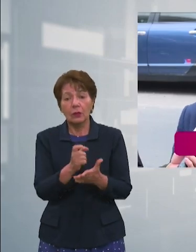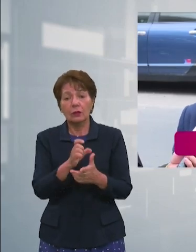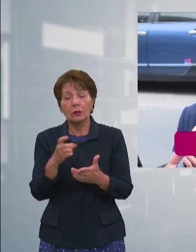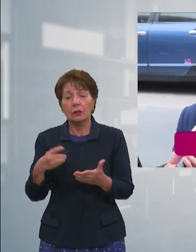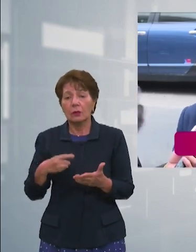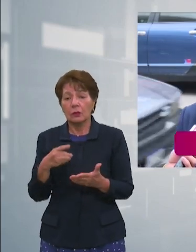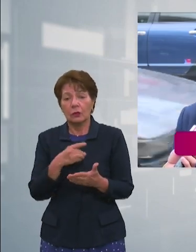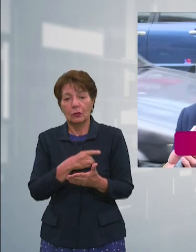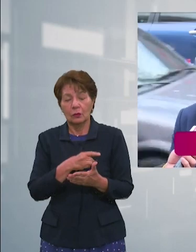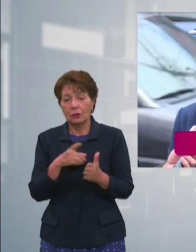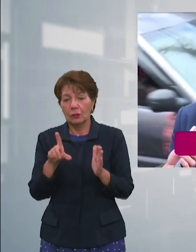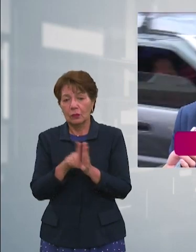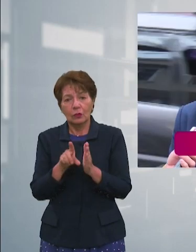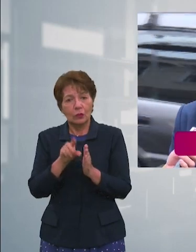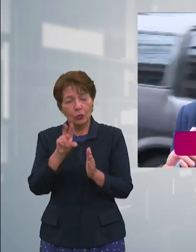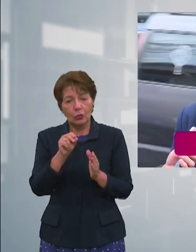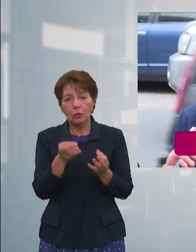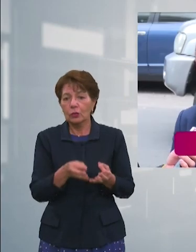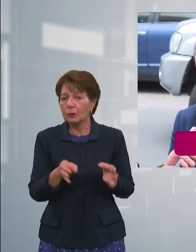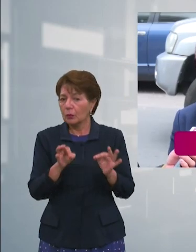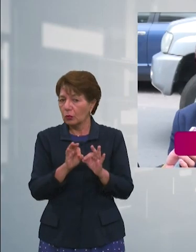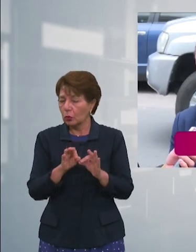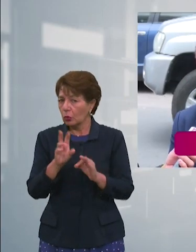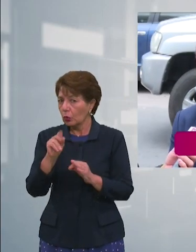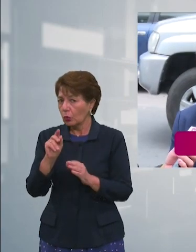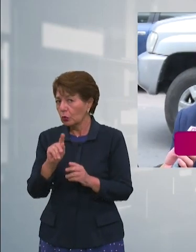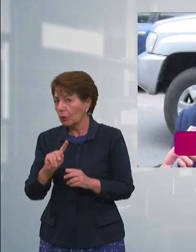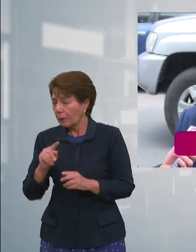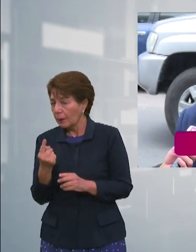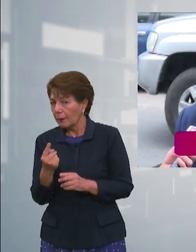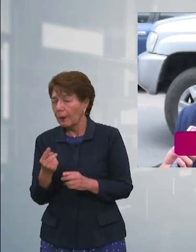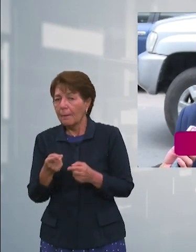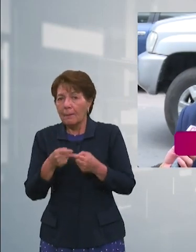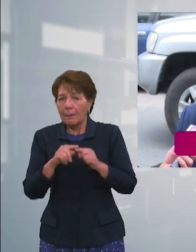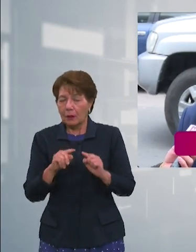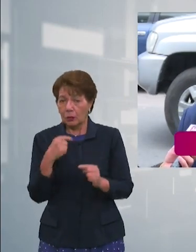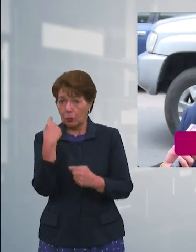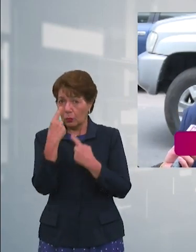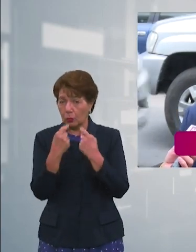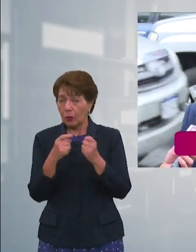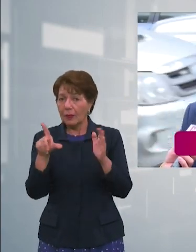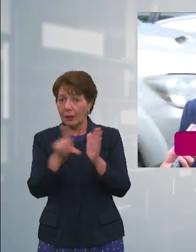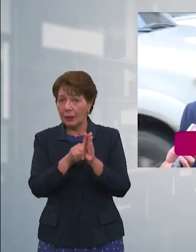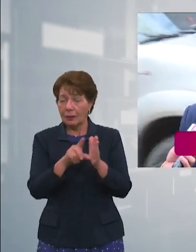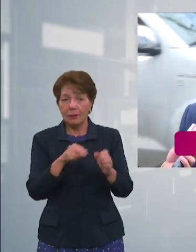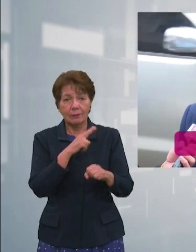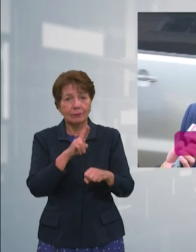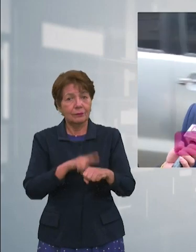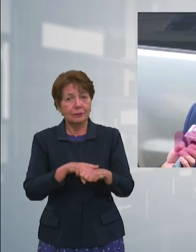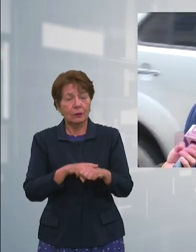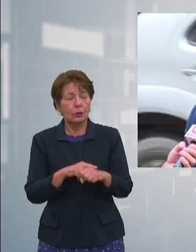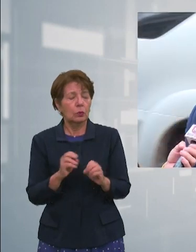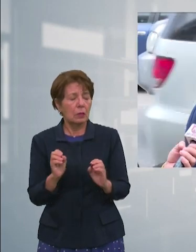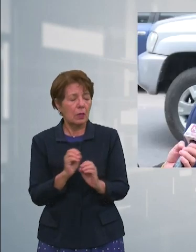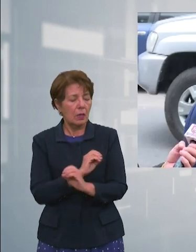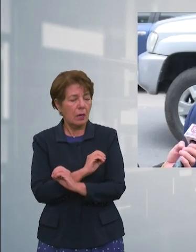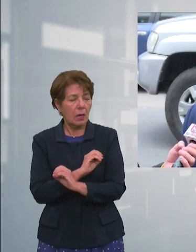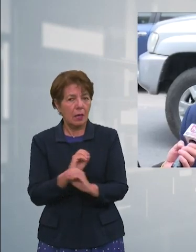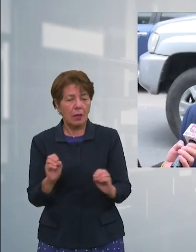no son prioritarios, son importantes, pero no prioritarios. Pero si usted me pregunta leyes nacionales tenemos una deuda del 80% y eso es